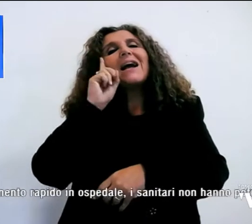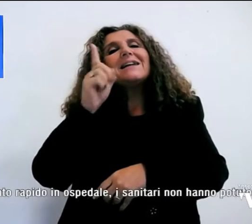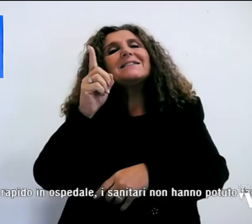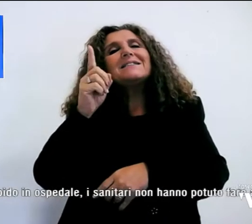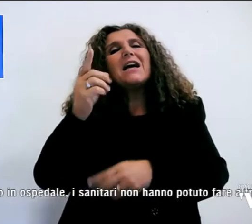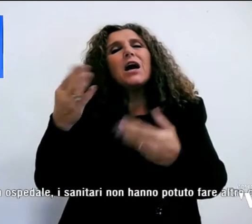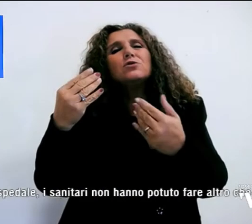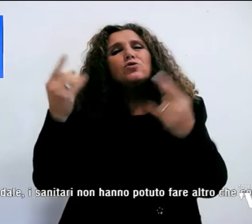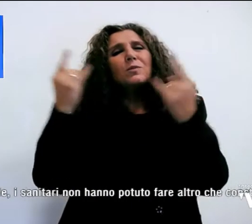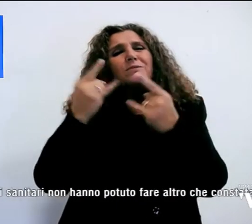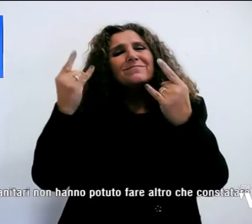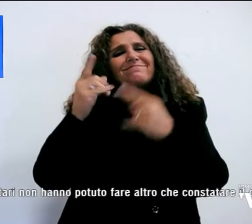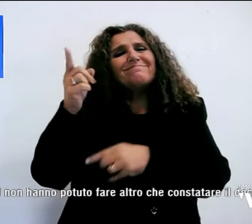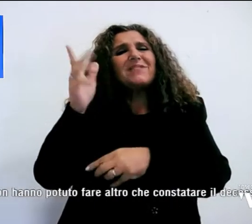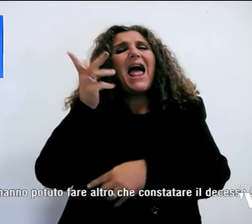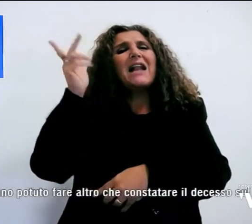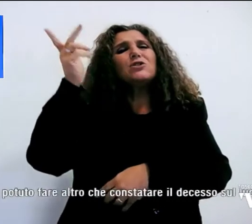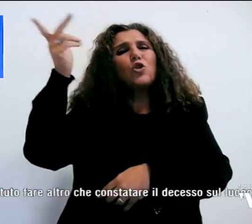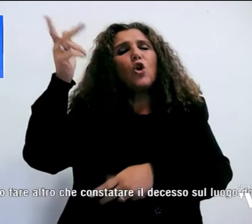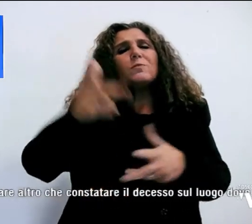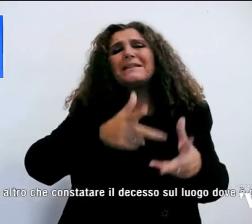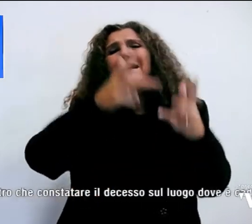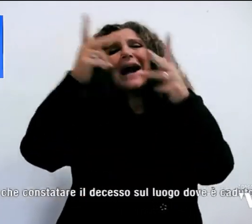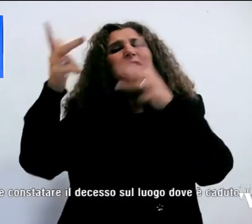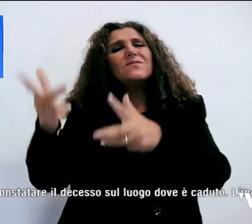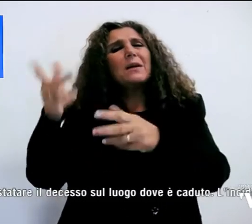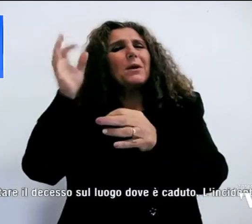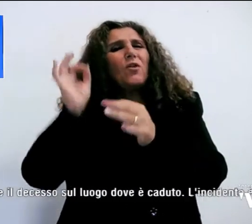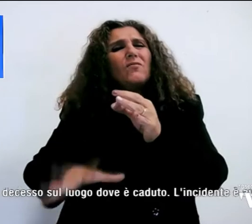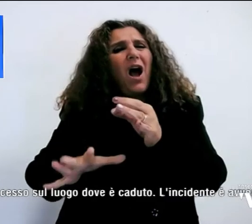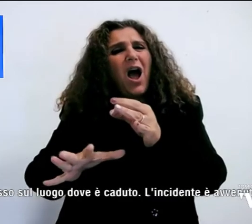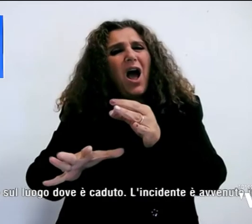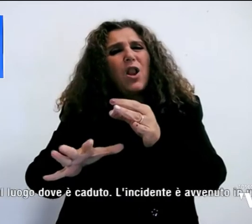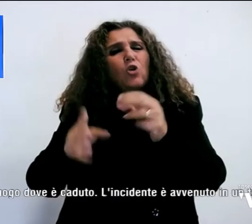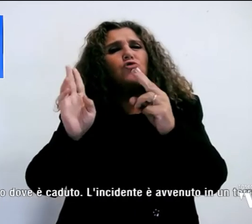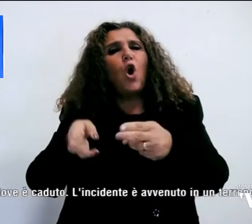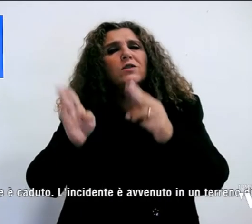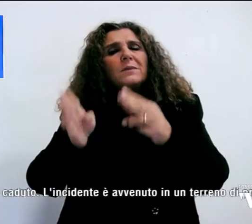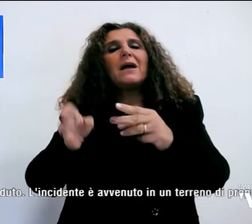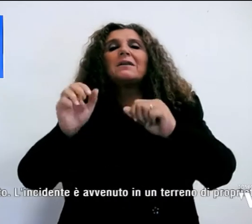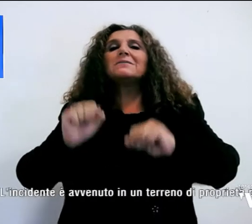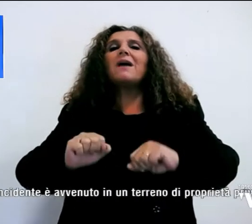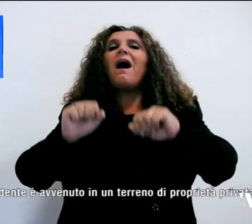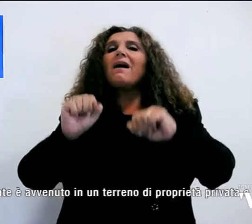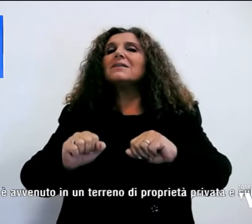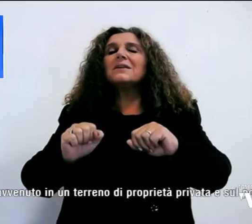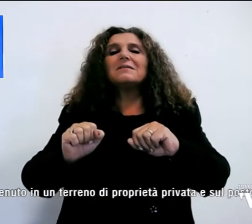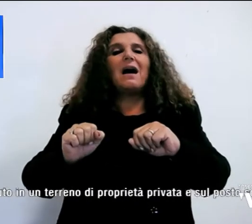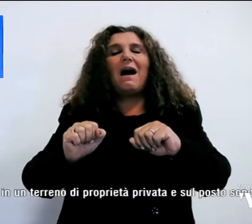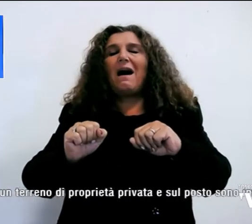'elisoccorso per un trasferimento rapido in ospedale, i sanitari non hanno potuto fare altro che